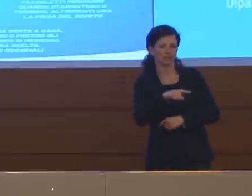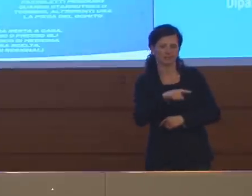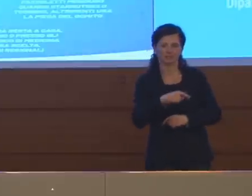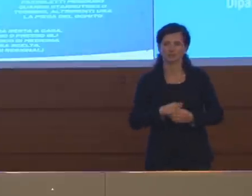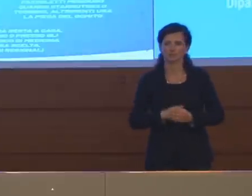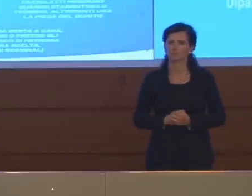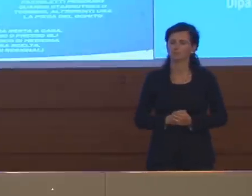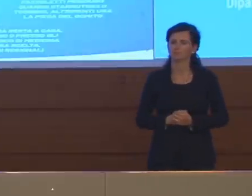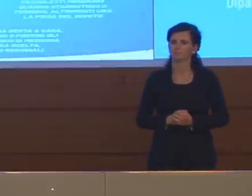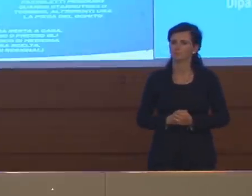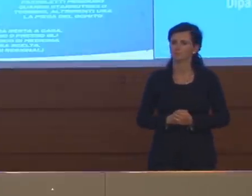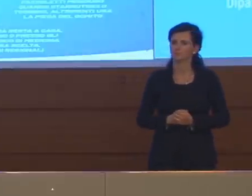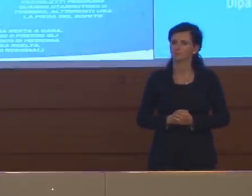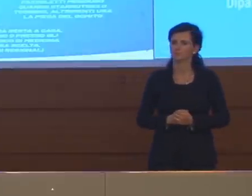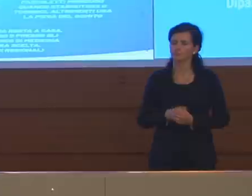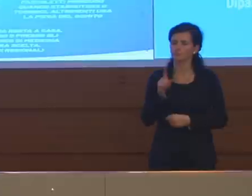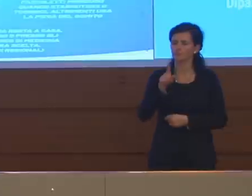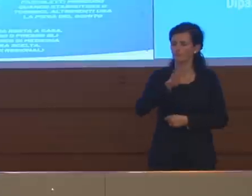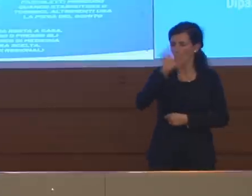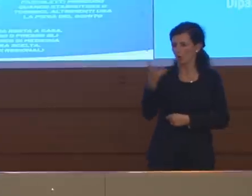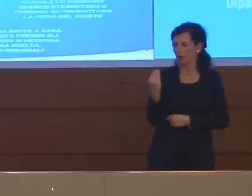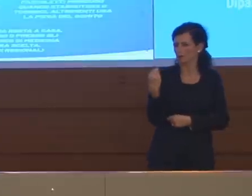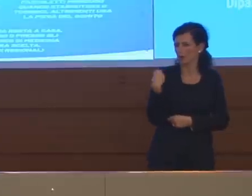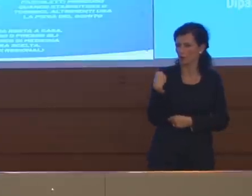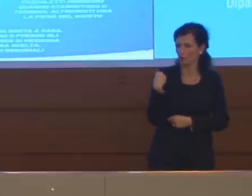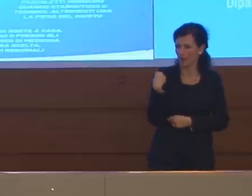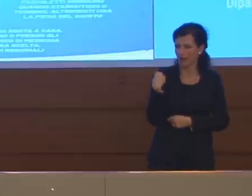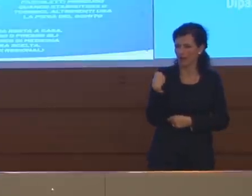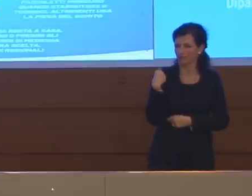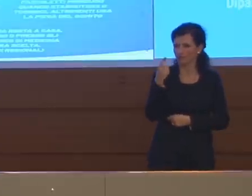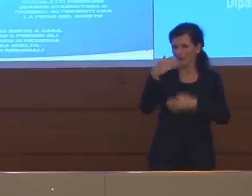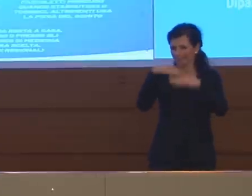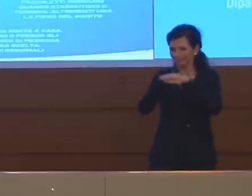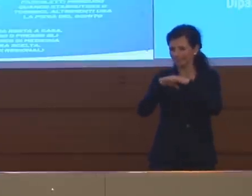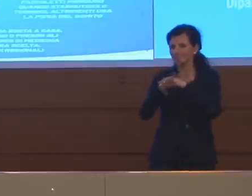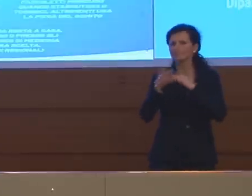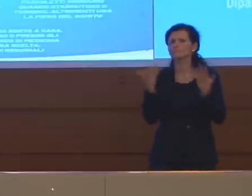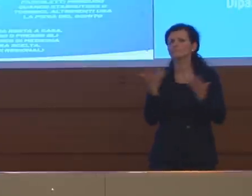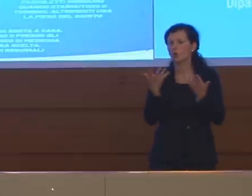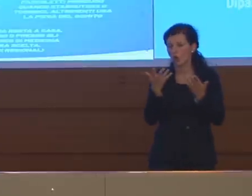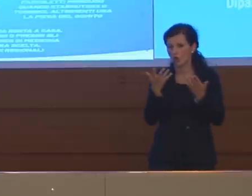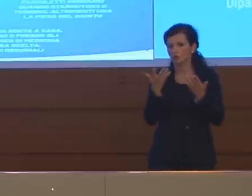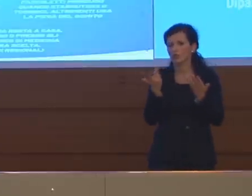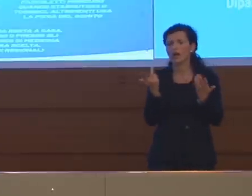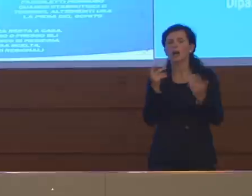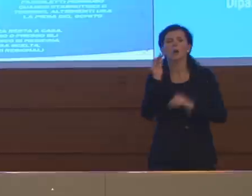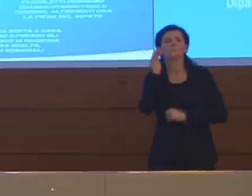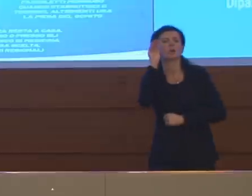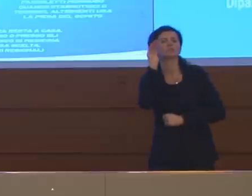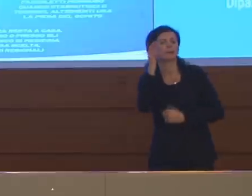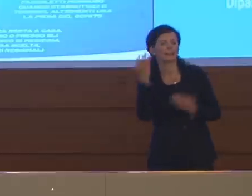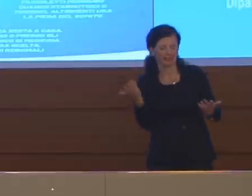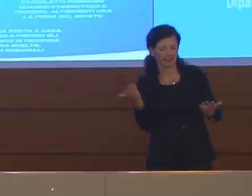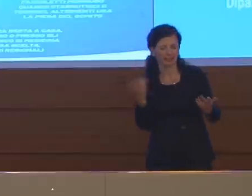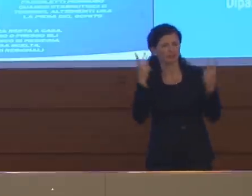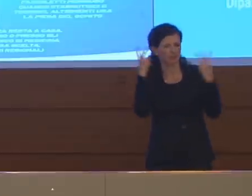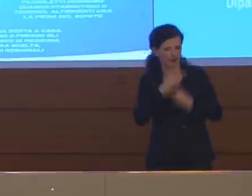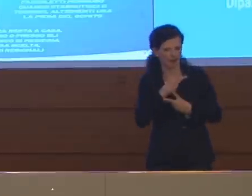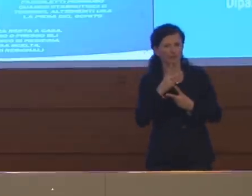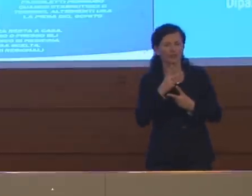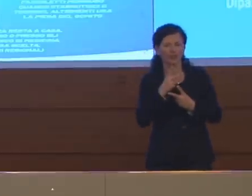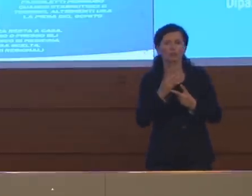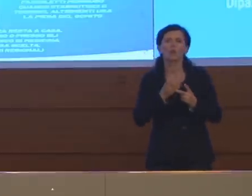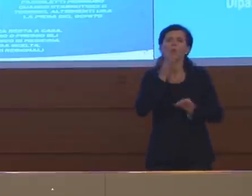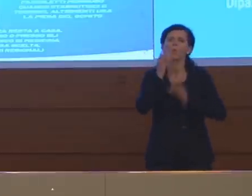però lei mi pare di aver capito sottintendeva questo suo chiarimento è la prospettiva. E' chiaro che la prospettiva è quella di